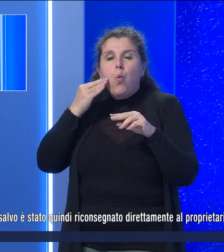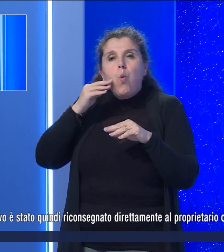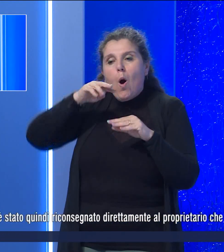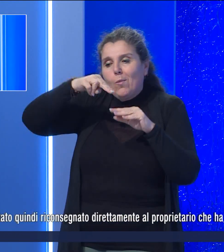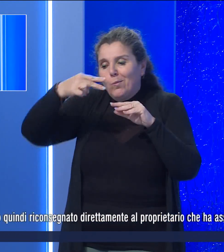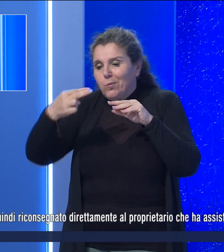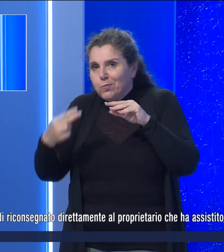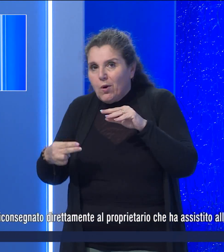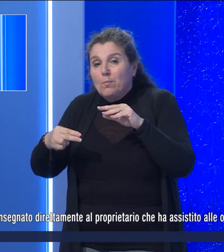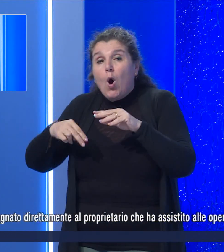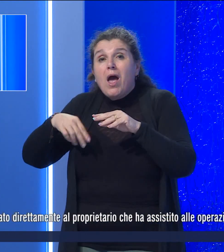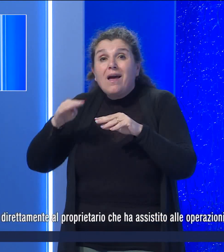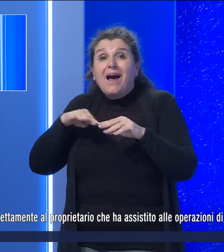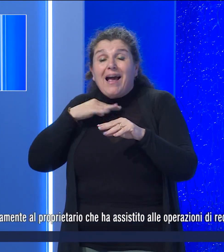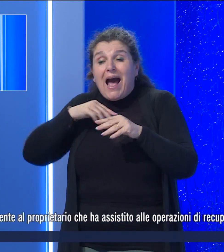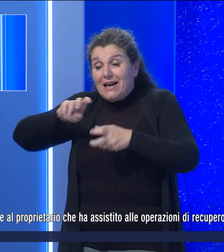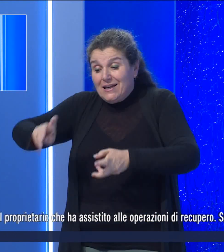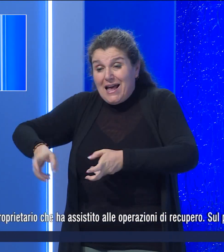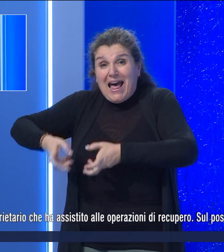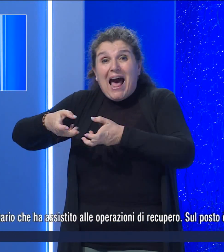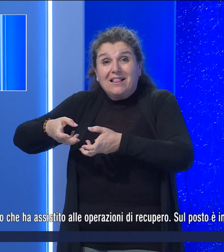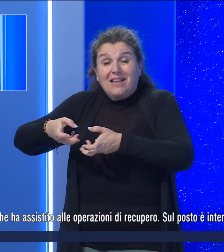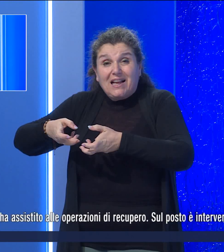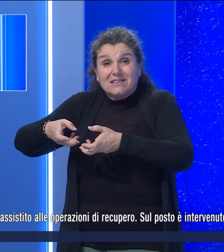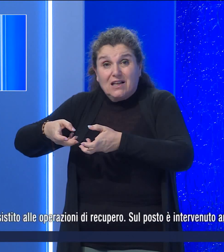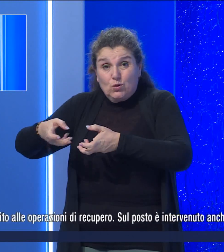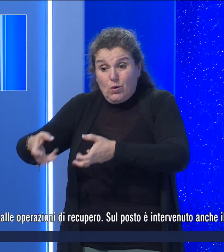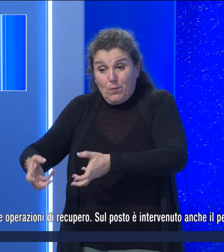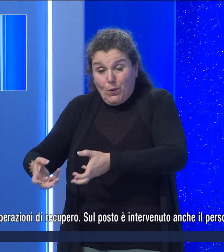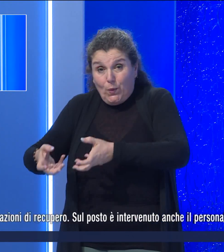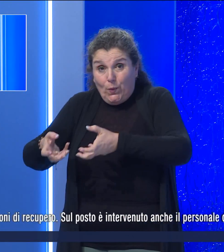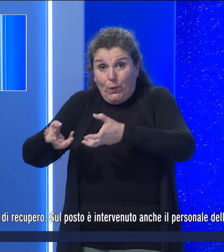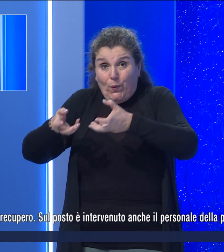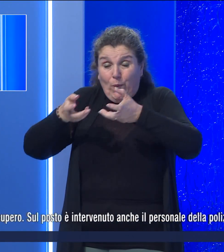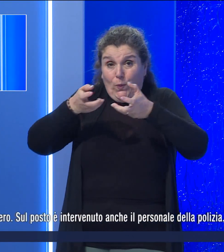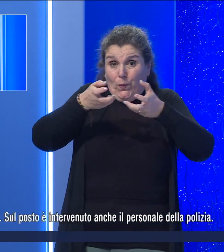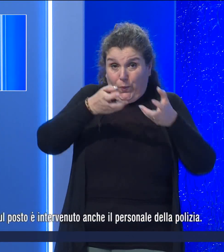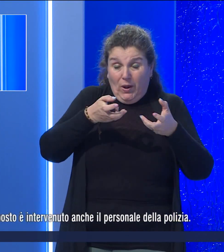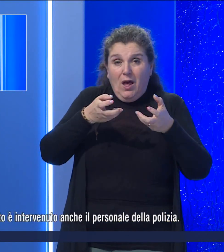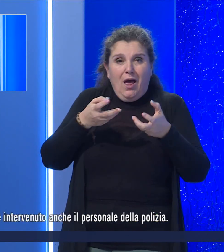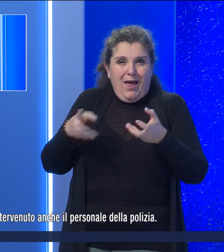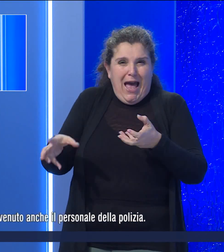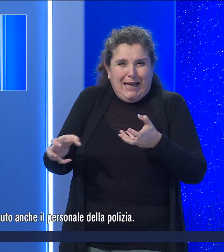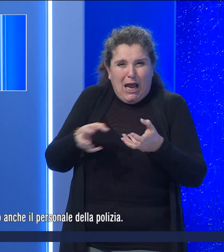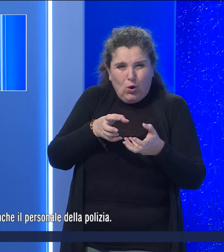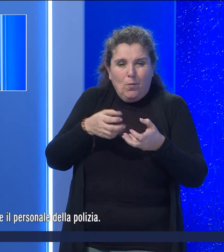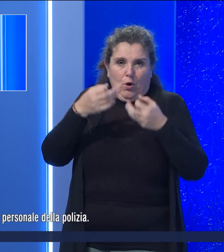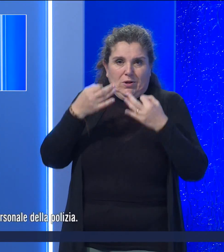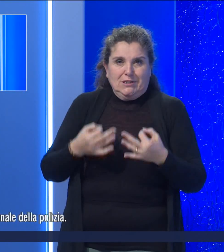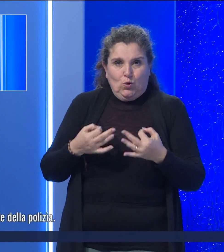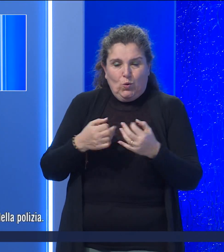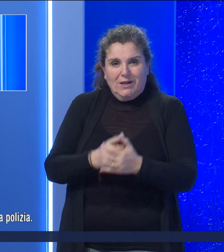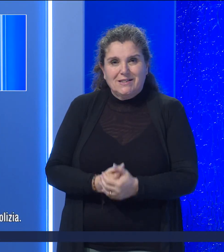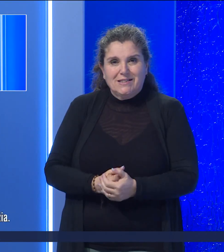ha poi imbracato il pitbull con l'apposita attrezzatura permettendo il conseguente recupero in sicurezza.